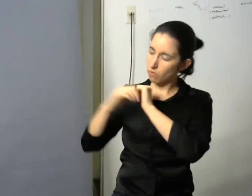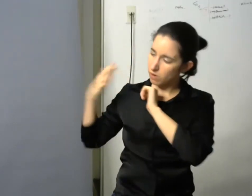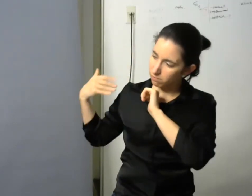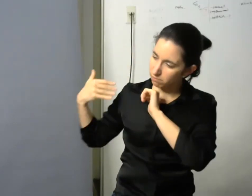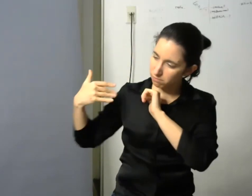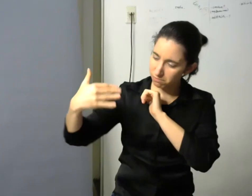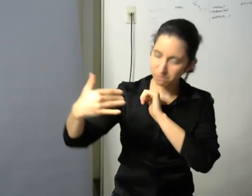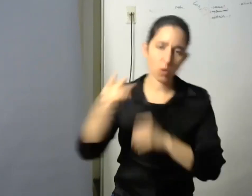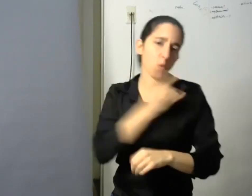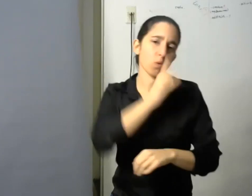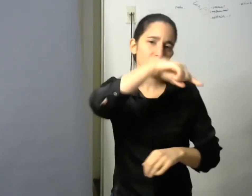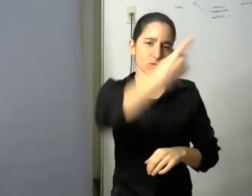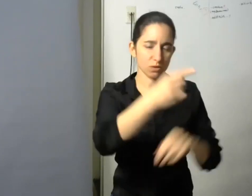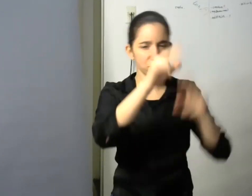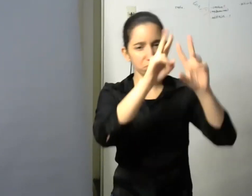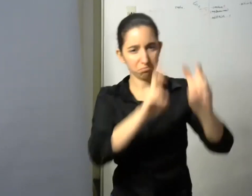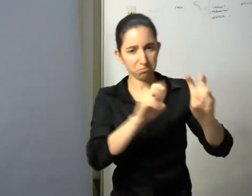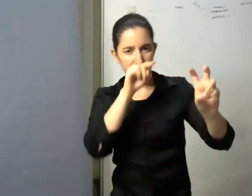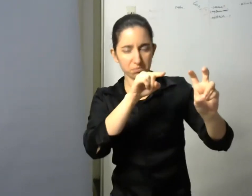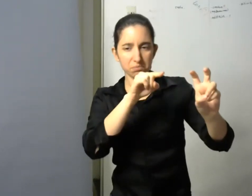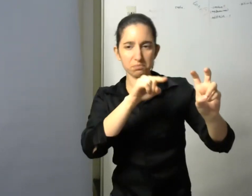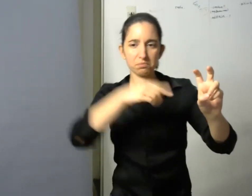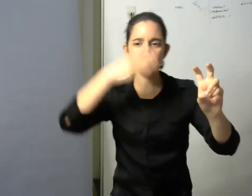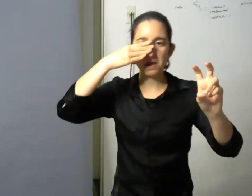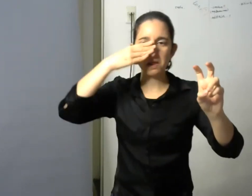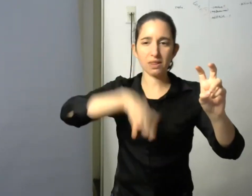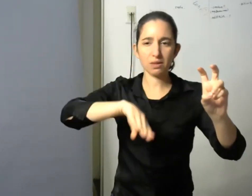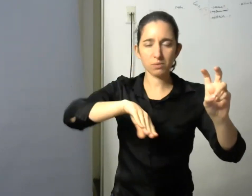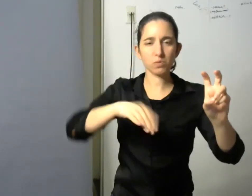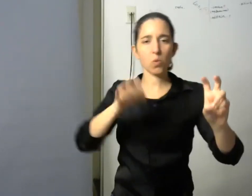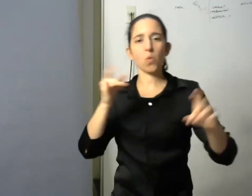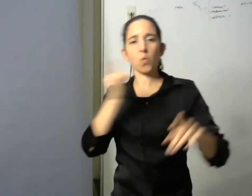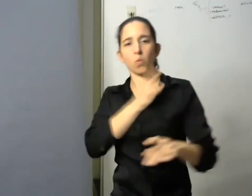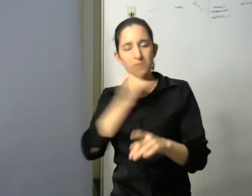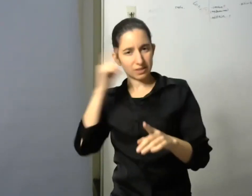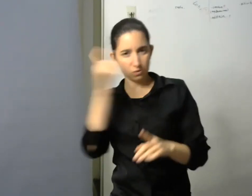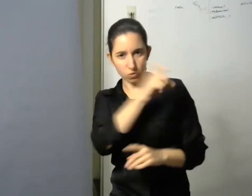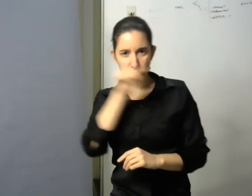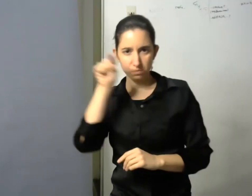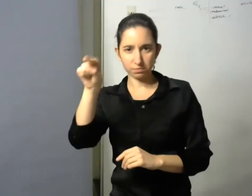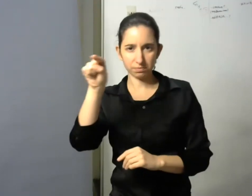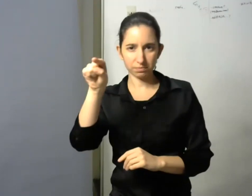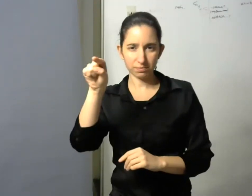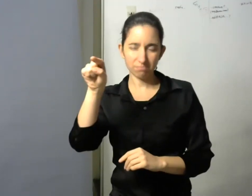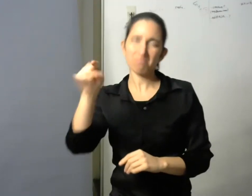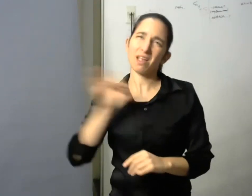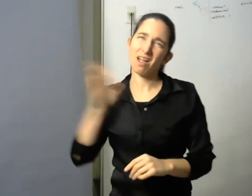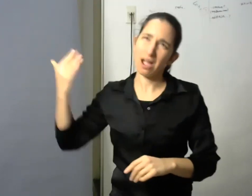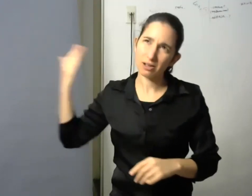universidad y que luego se retomó en la facultad de psicología en una carrera de especialización hace unos cuantos años atrás a partir de allí se me